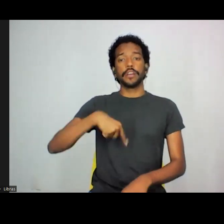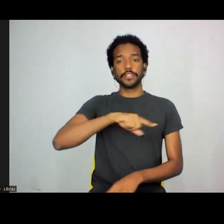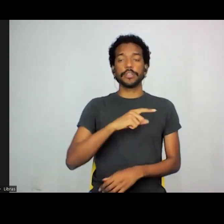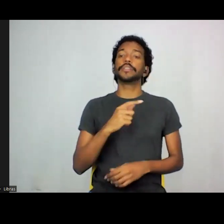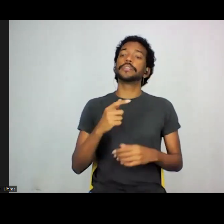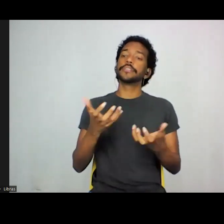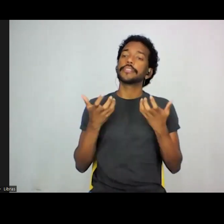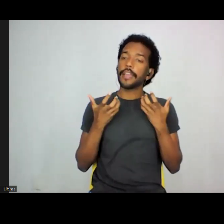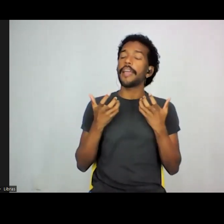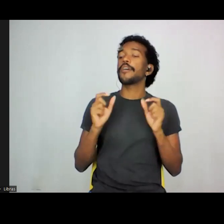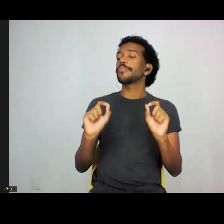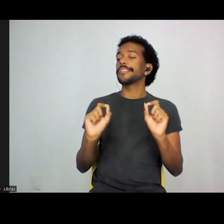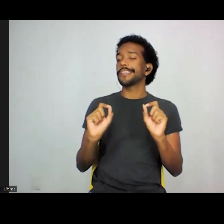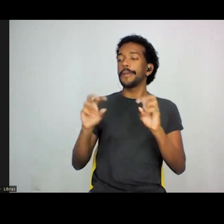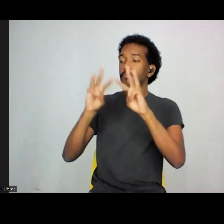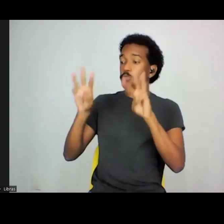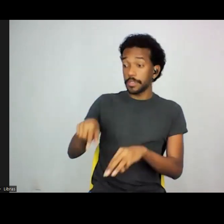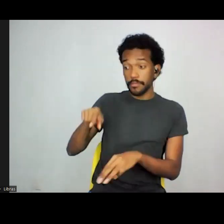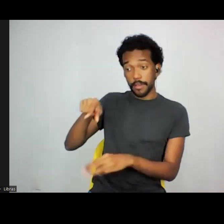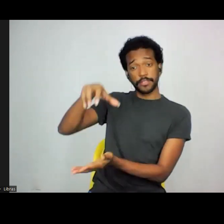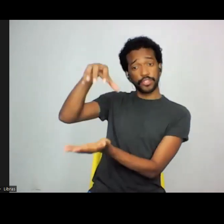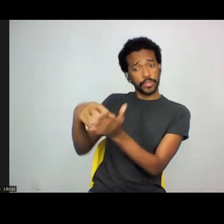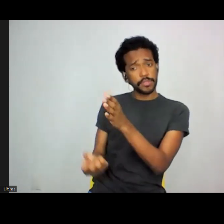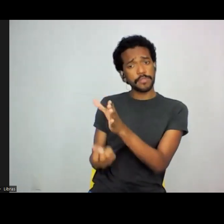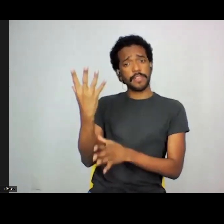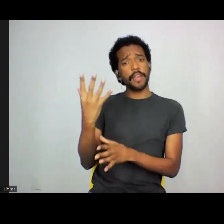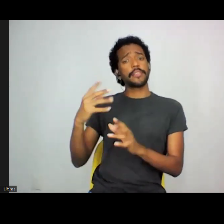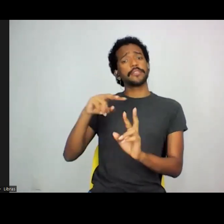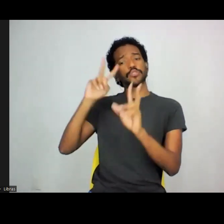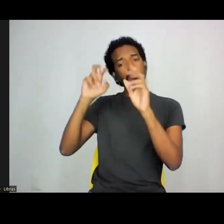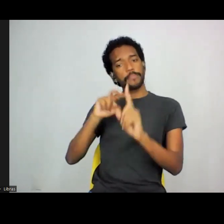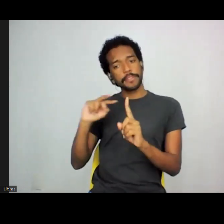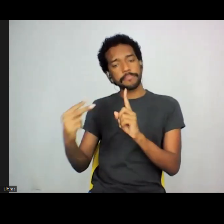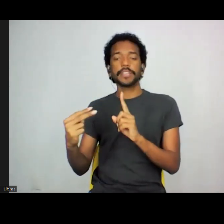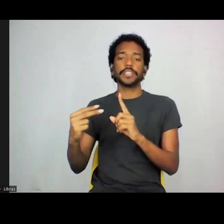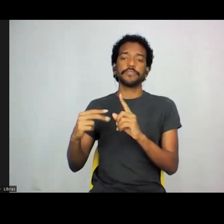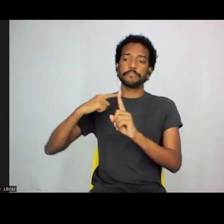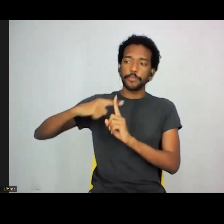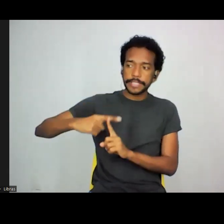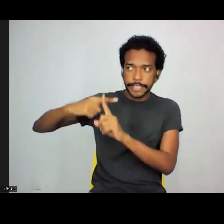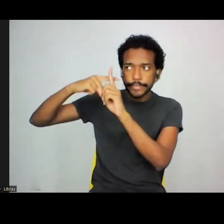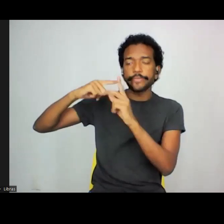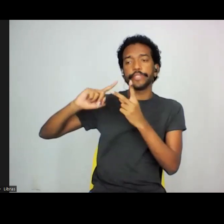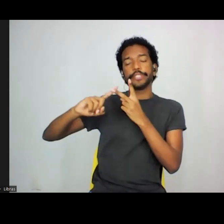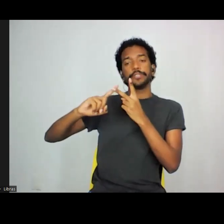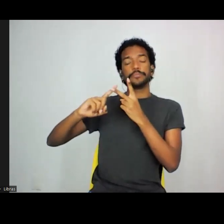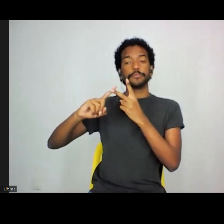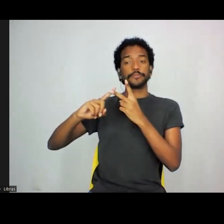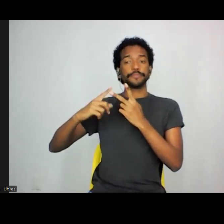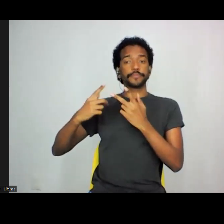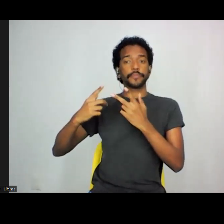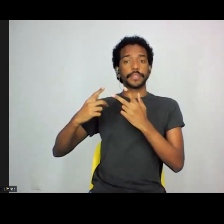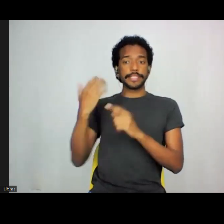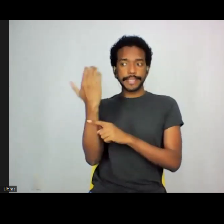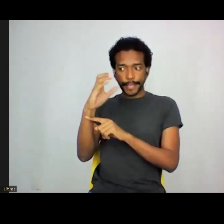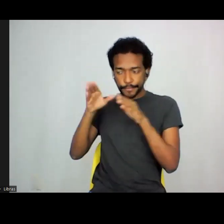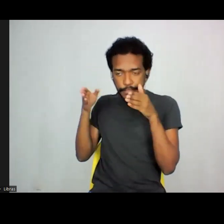foram instituições criadas nessa perspectiva do positivismo, cientificismo e usaram muitos dos seus